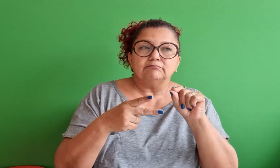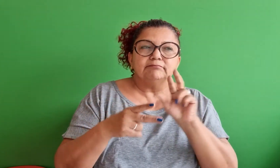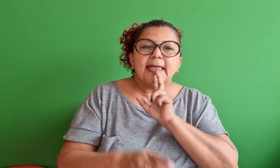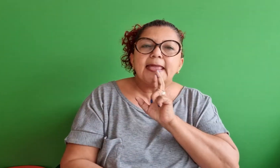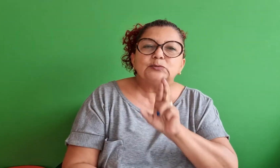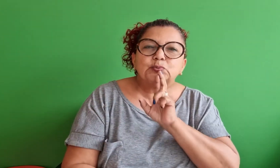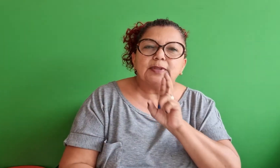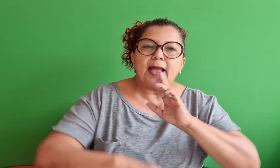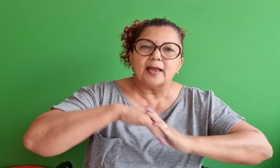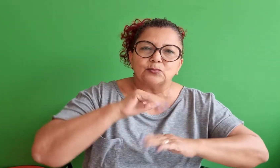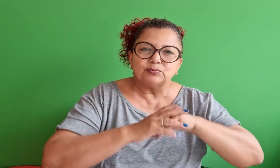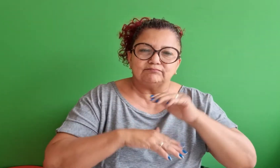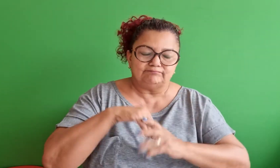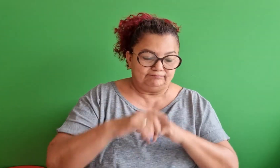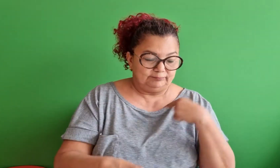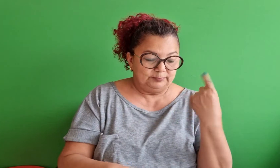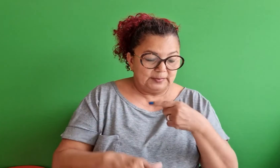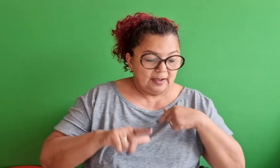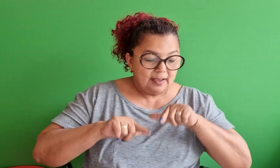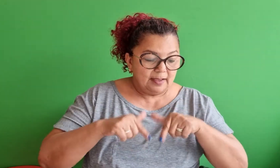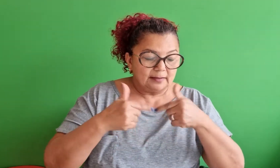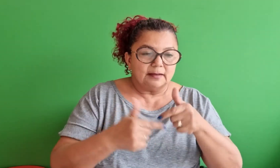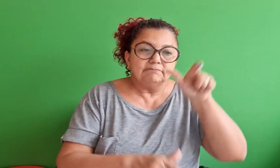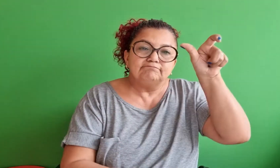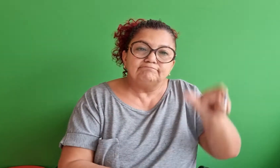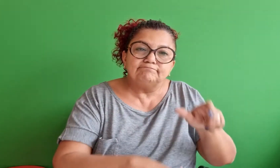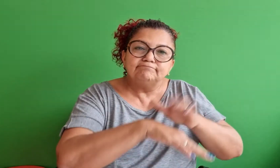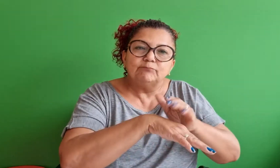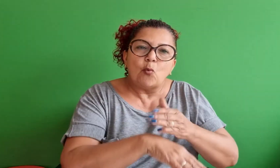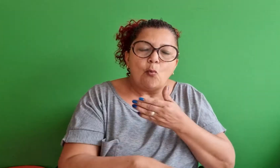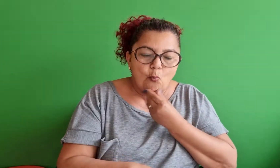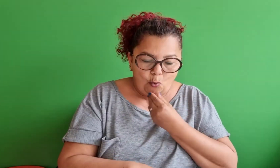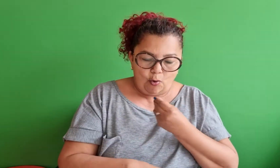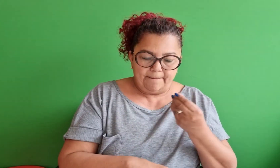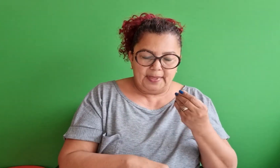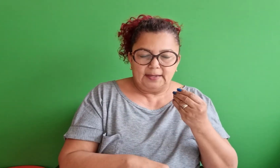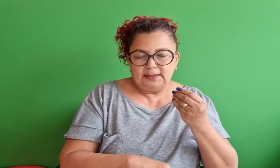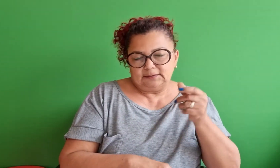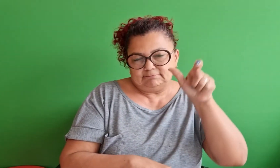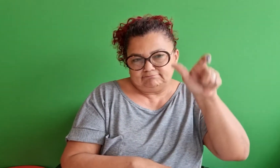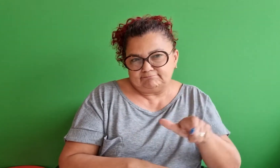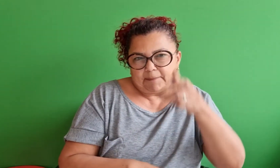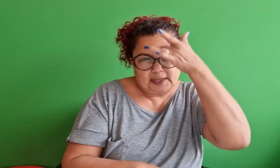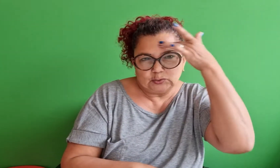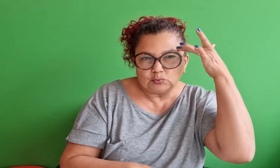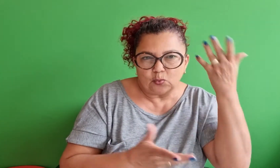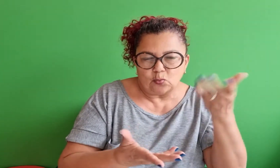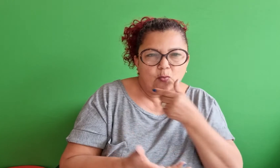É o resultado do hábito e depende da disposição